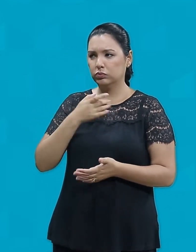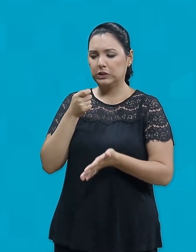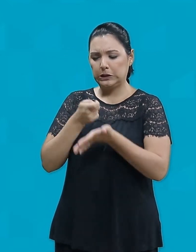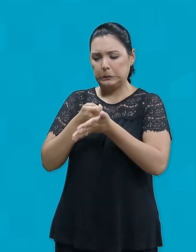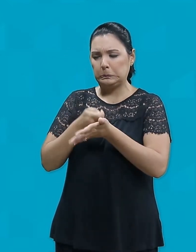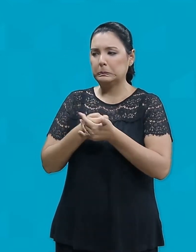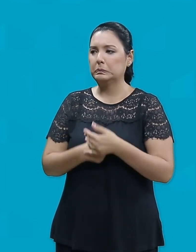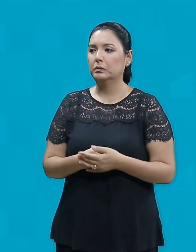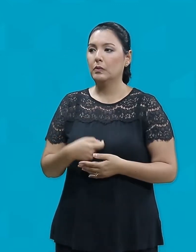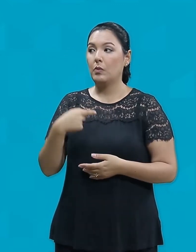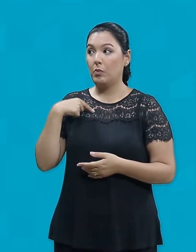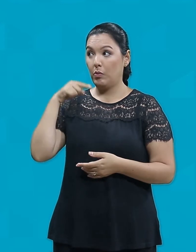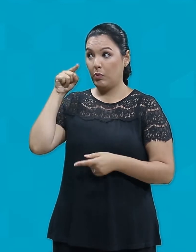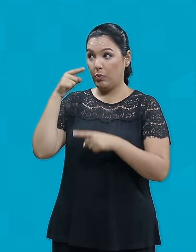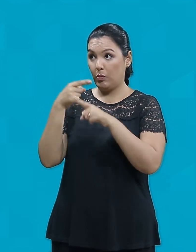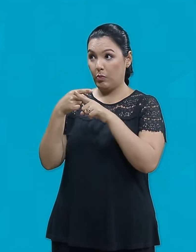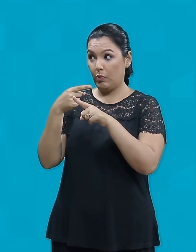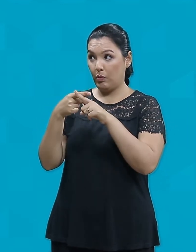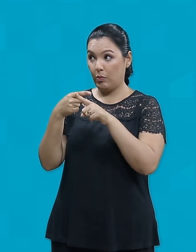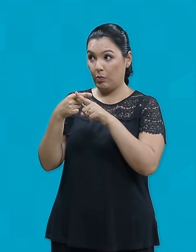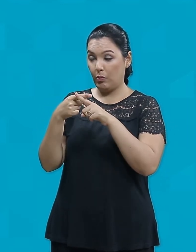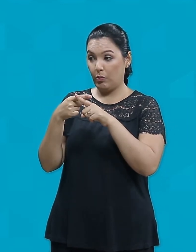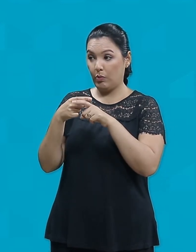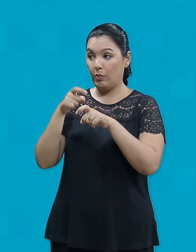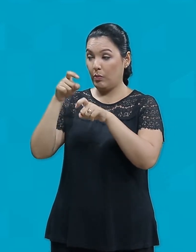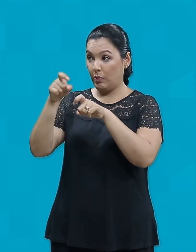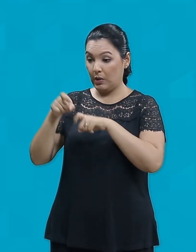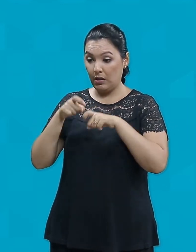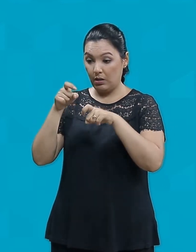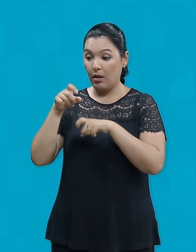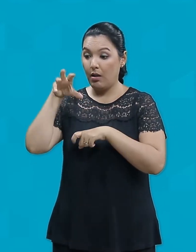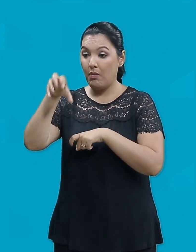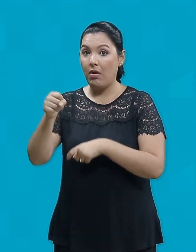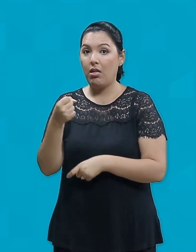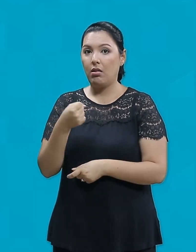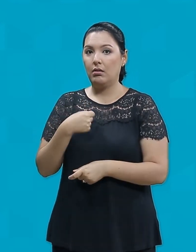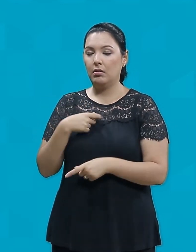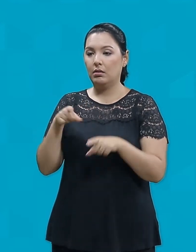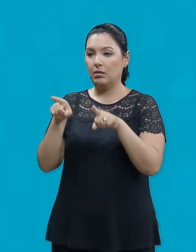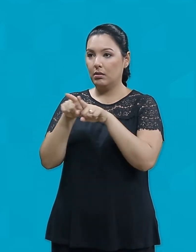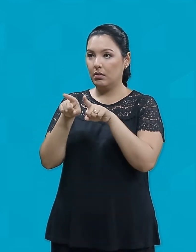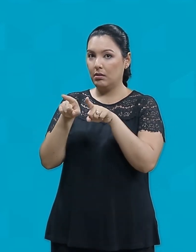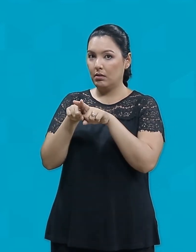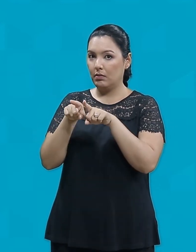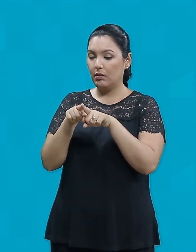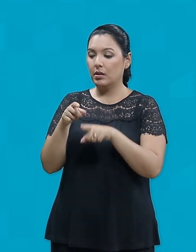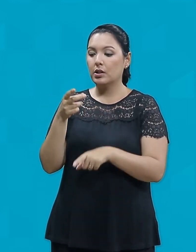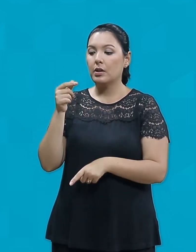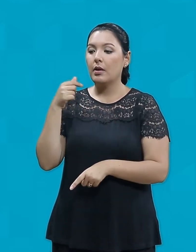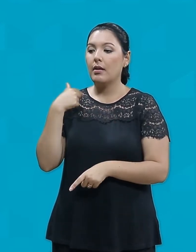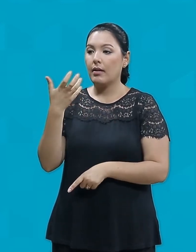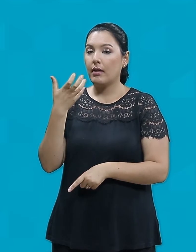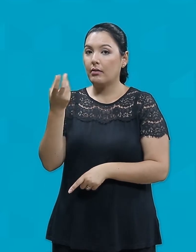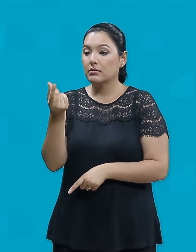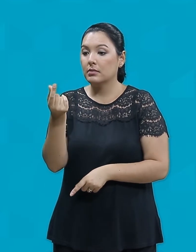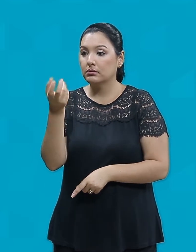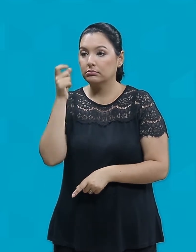Pois colhes onde não plantastes E ceifas onde não semeiaste Por isso,